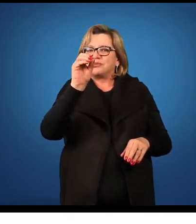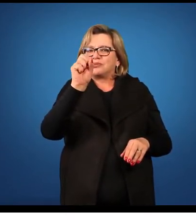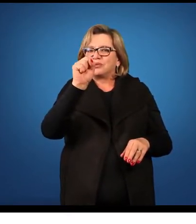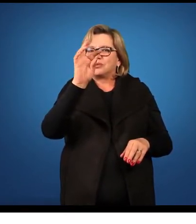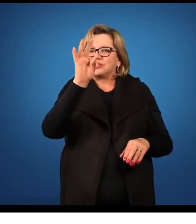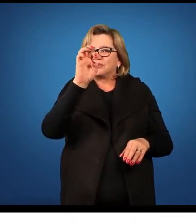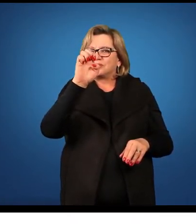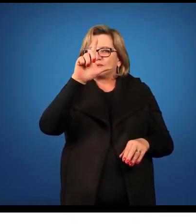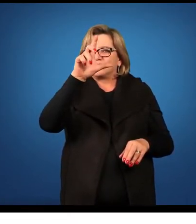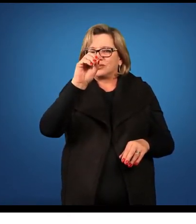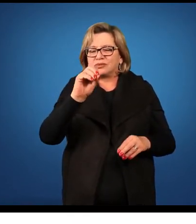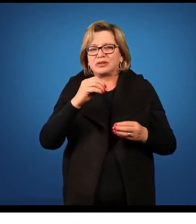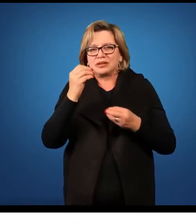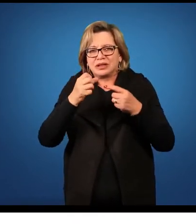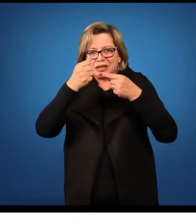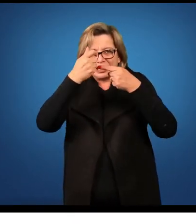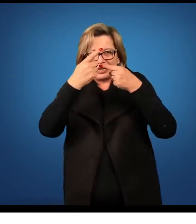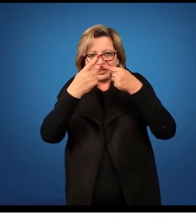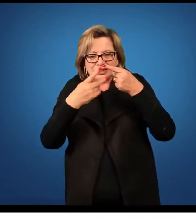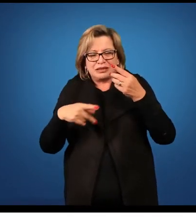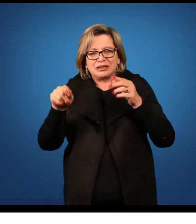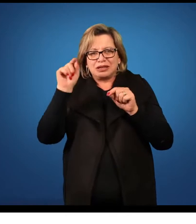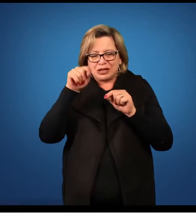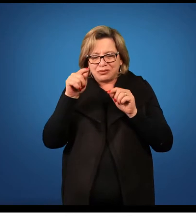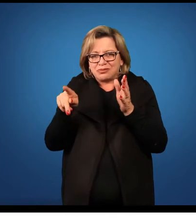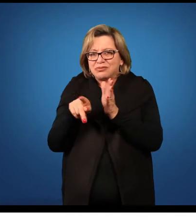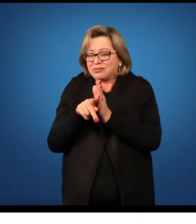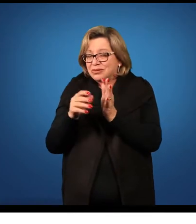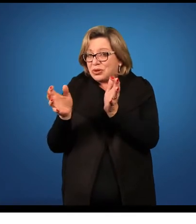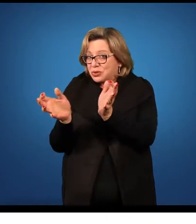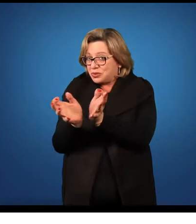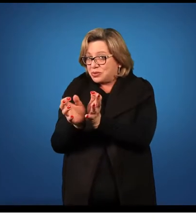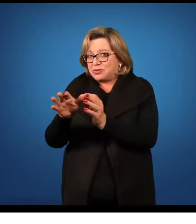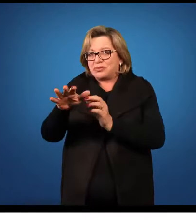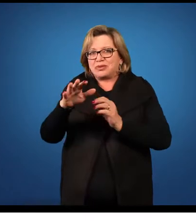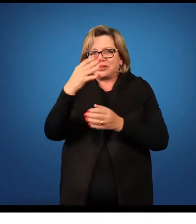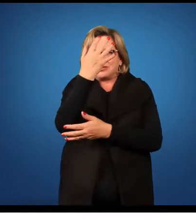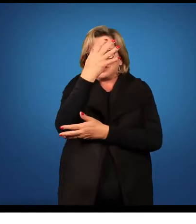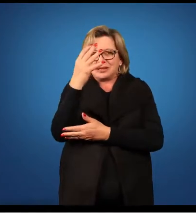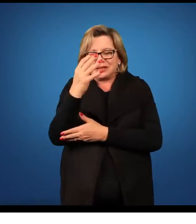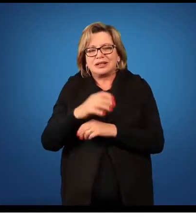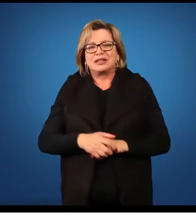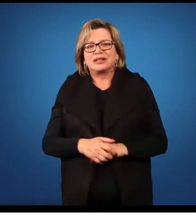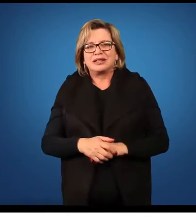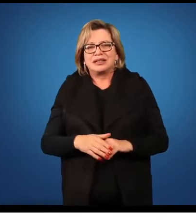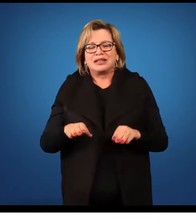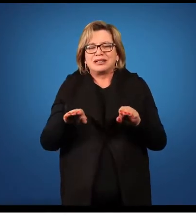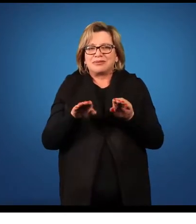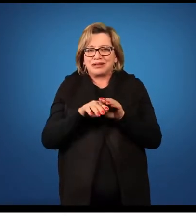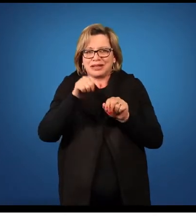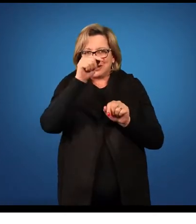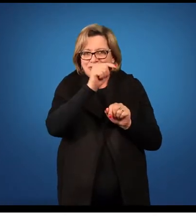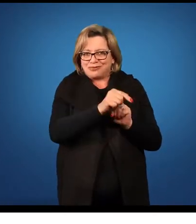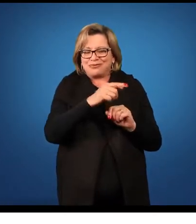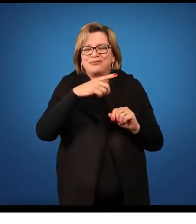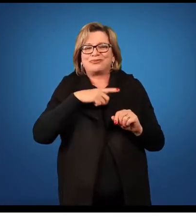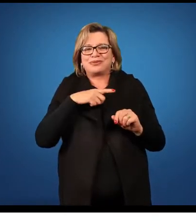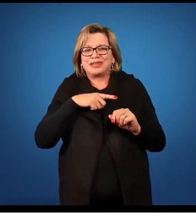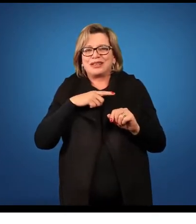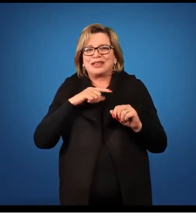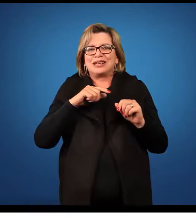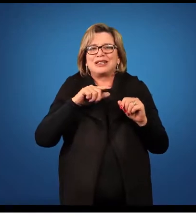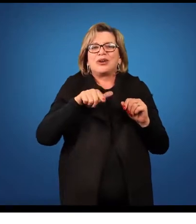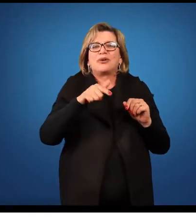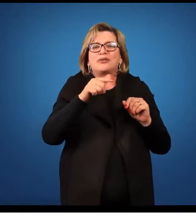está praticamente restrita a esse grupo de plantas. Bem, então aqui nós temos agora um representante do grupo das